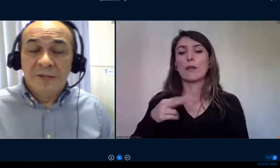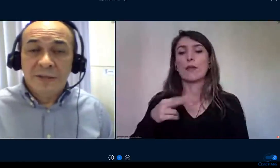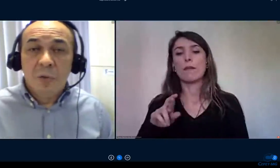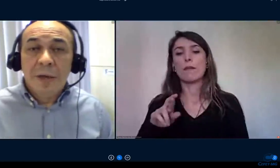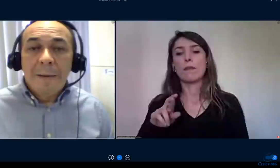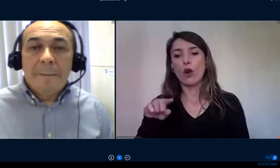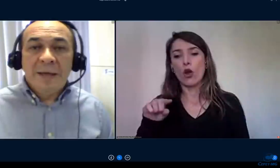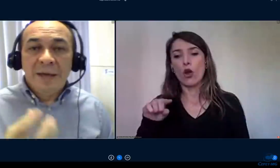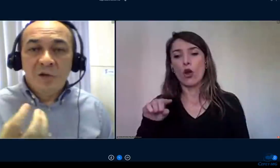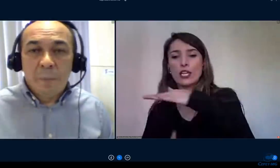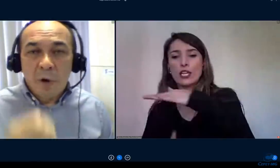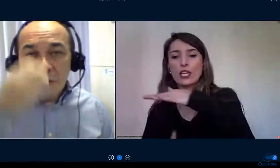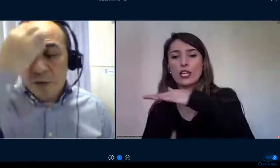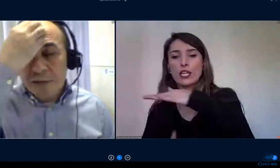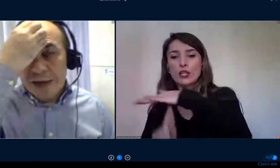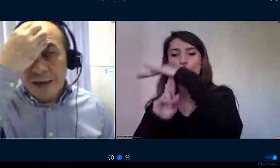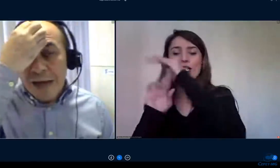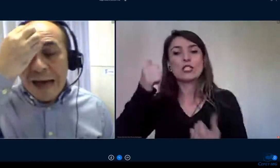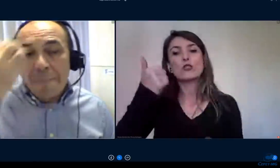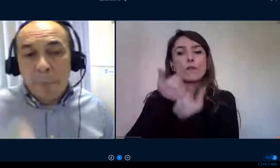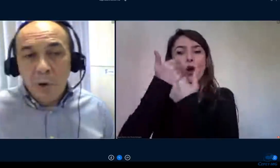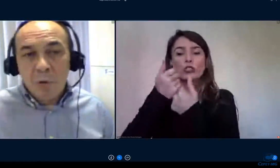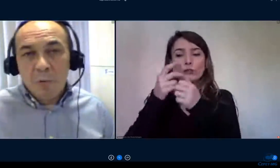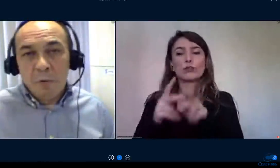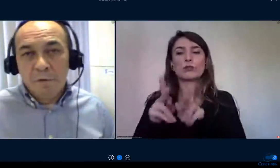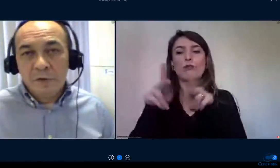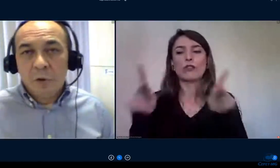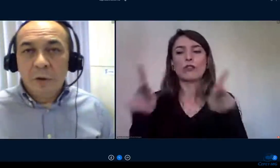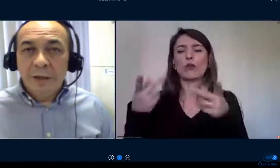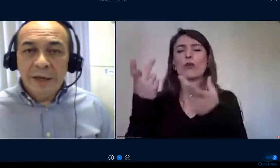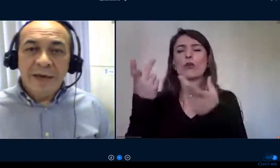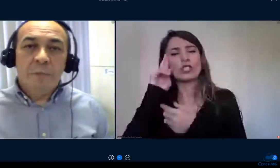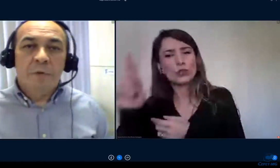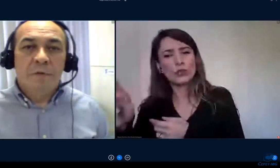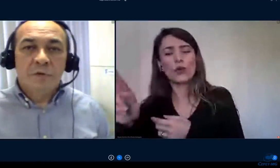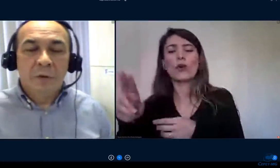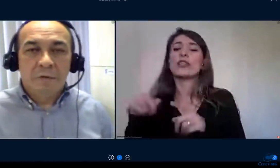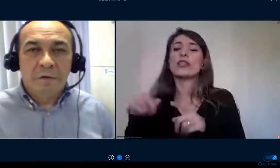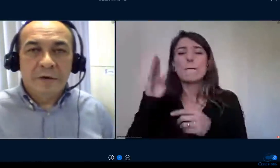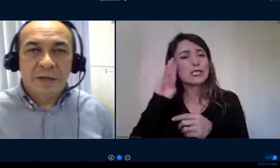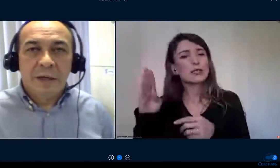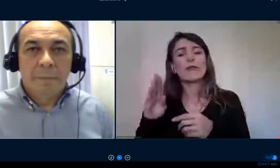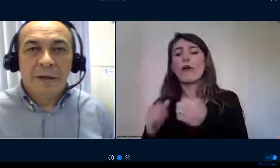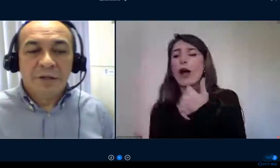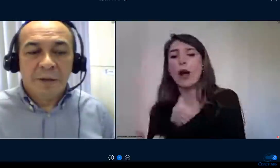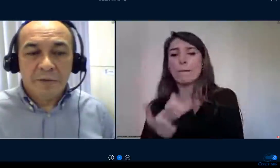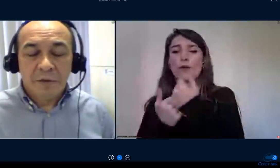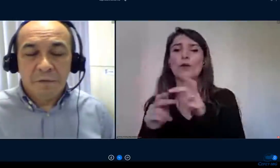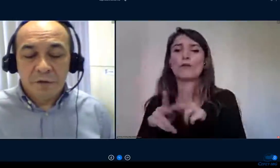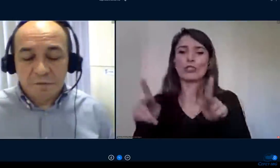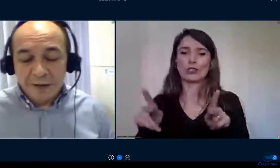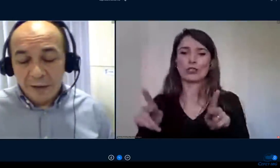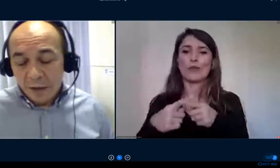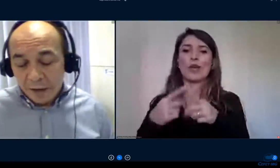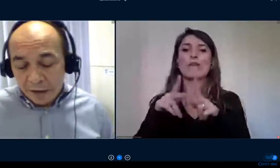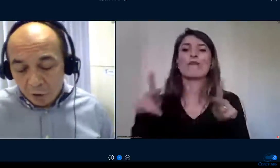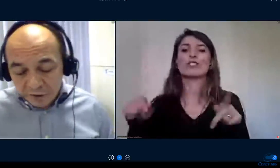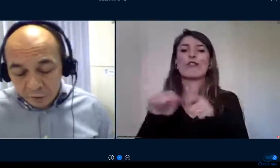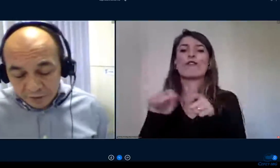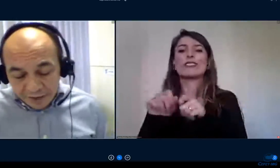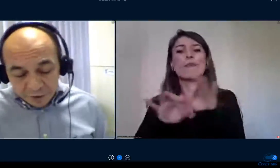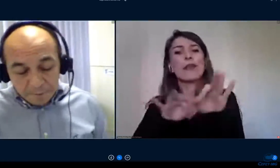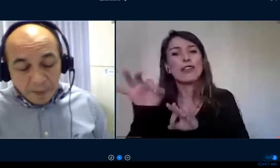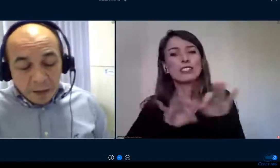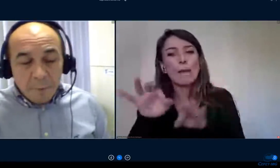diretor de ensino para que eles possam dar apoio ao professor que esse professor que vai fazer aquele planejamento se efetivar na